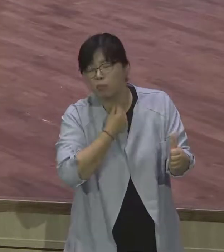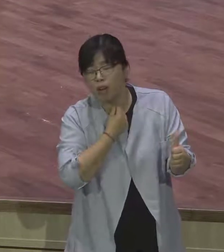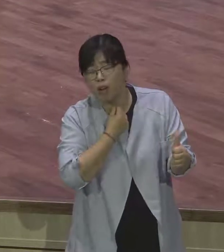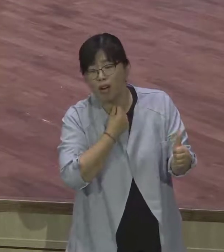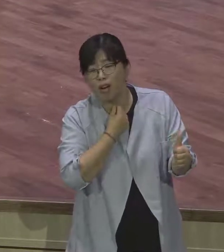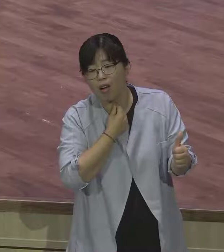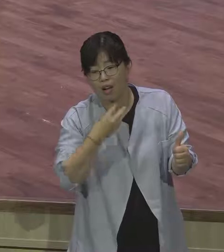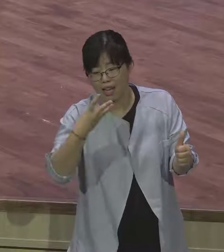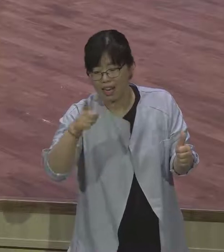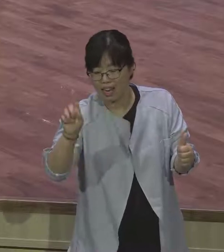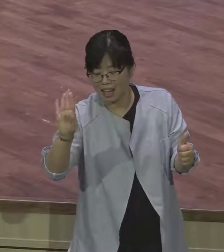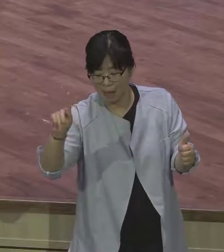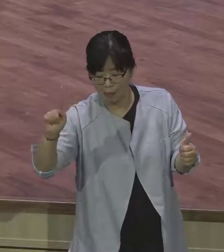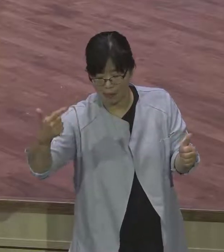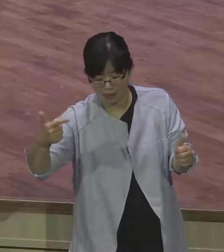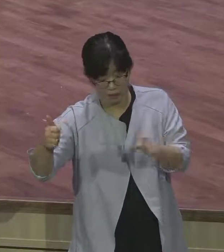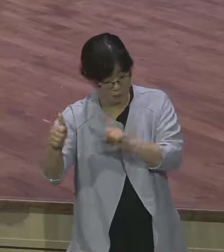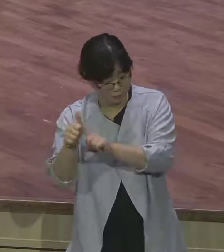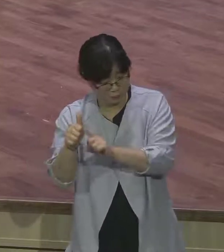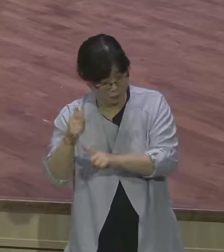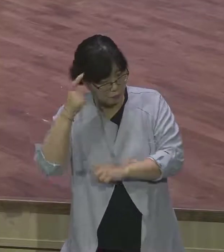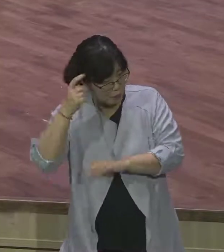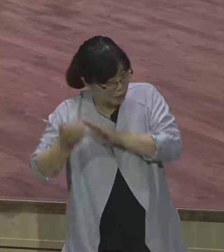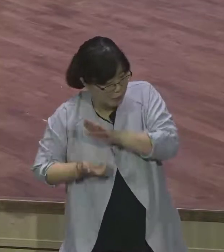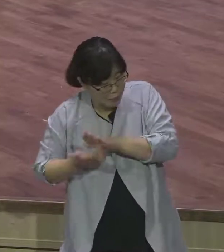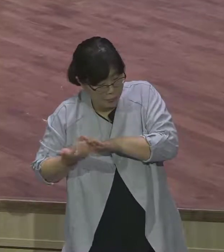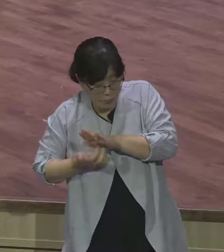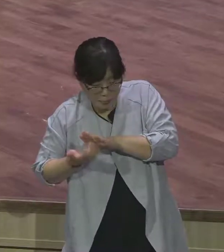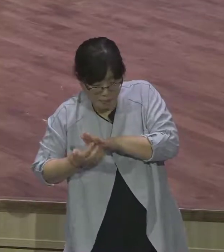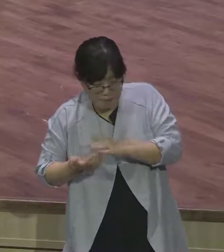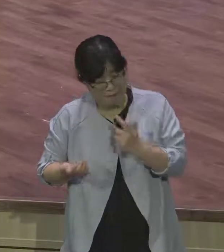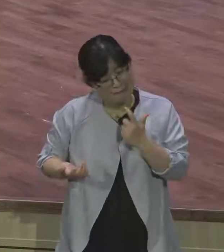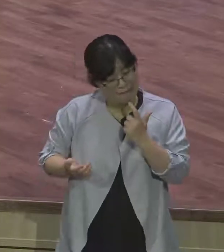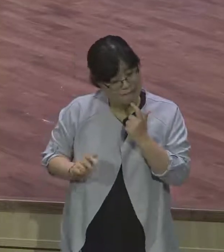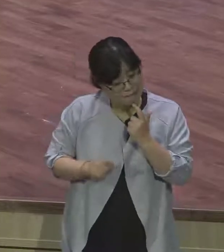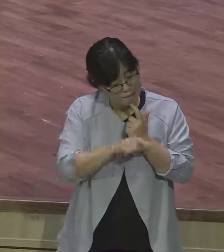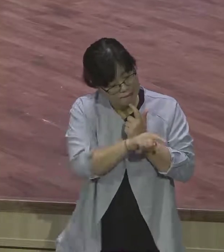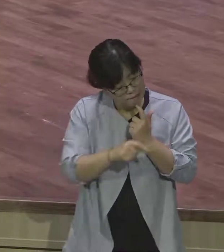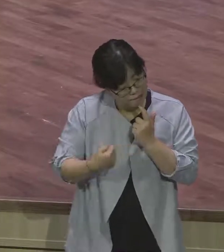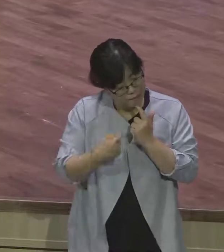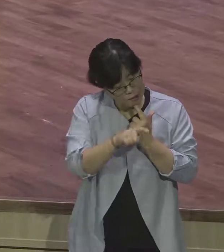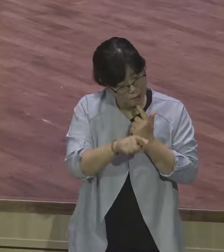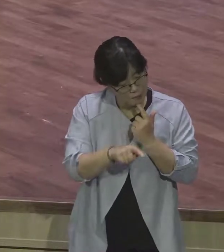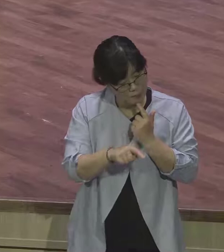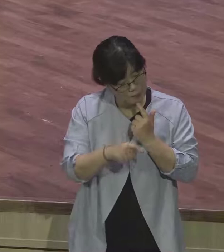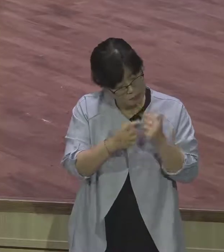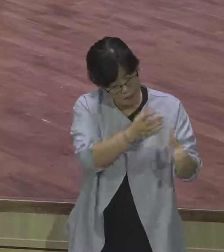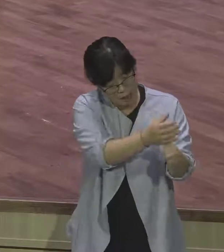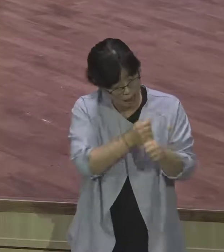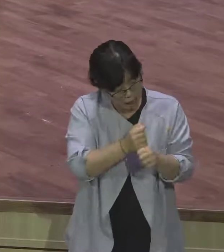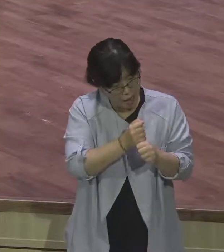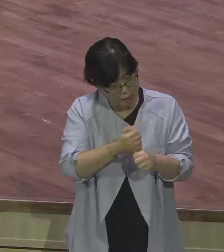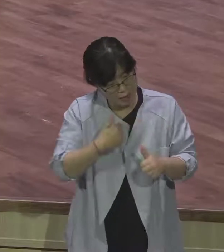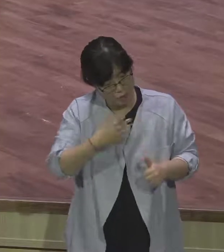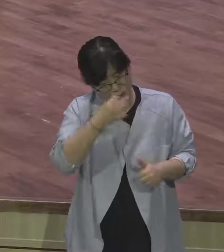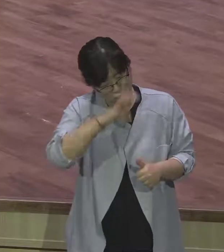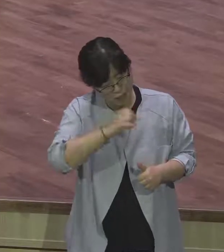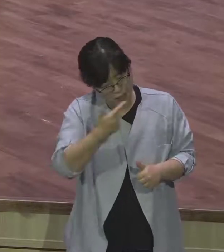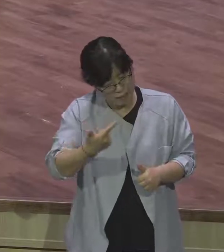최소한의 비용을 들여가지고 야곱을 묶어두기 위해서 제안합니다. 16절입니다. 라반에게 두 딸이 있으니